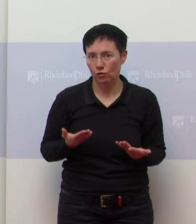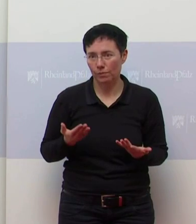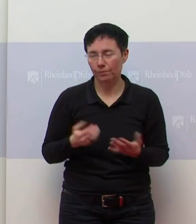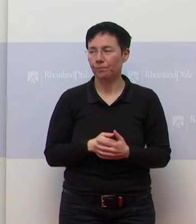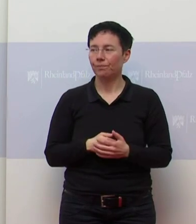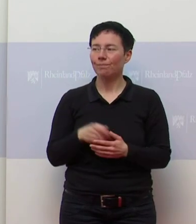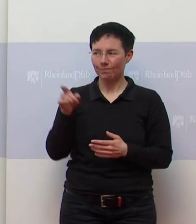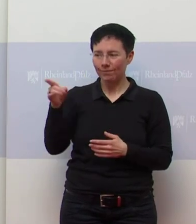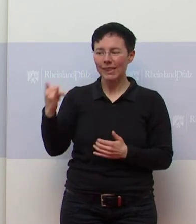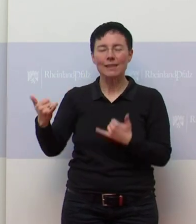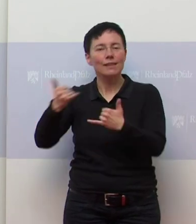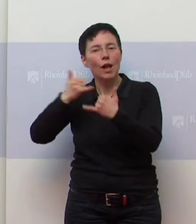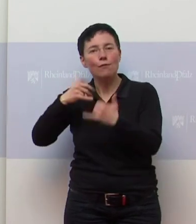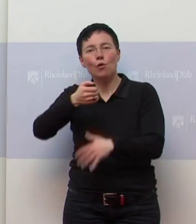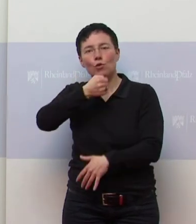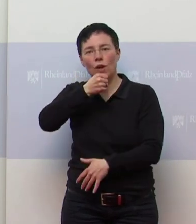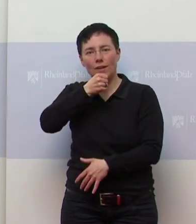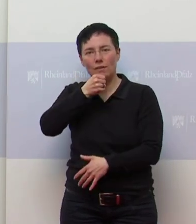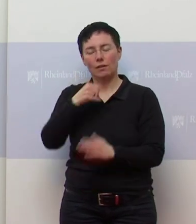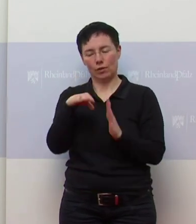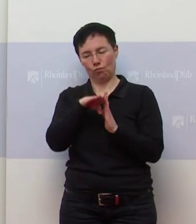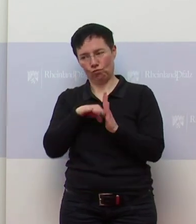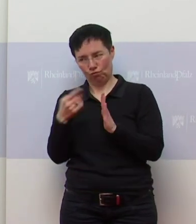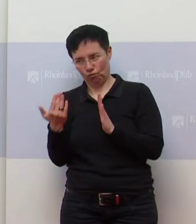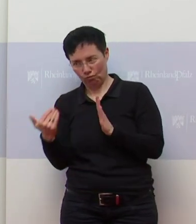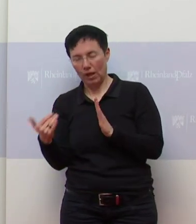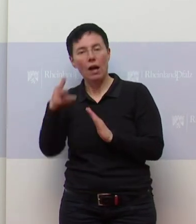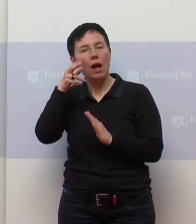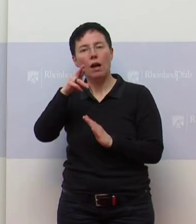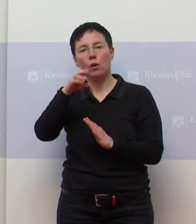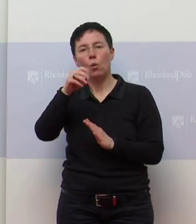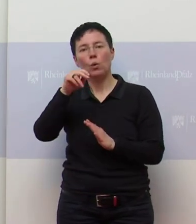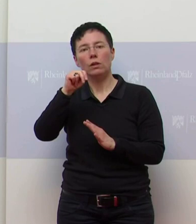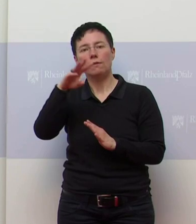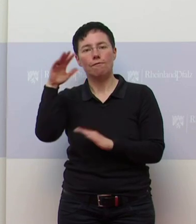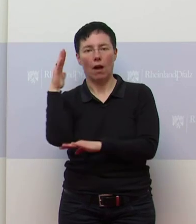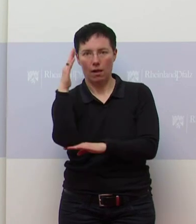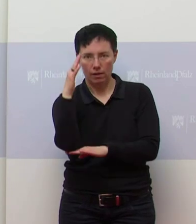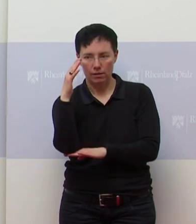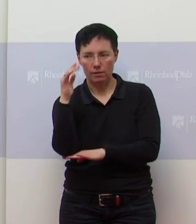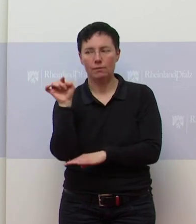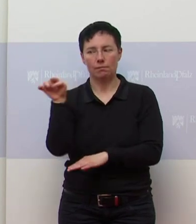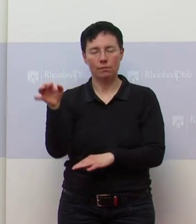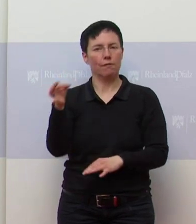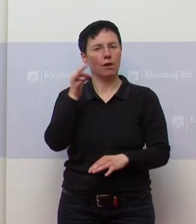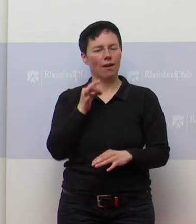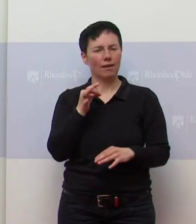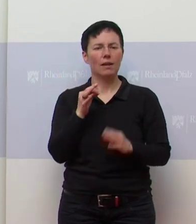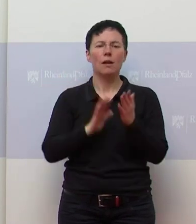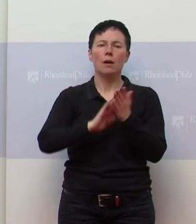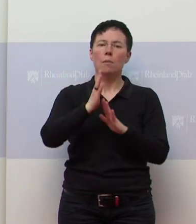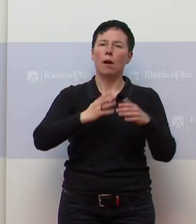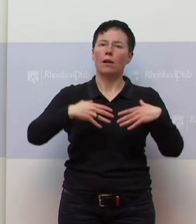die Liste der telefonisch zugeschalteten Kollegen durchgehen. Herr Rodenwold stellt erstens die Frage, Brandenburgs